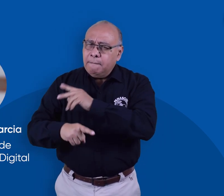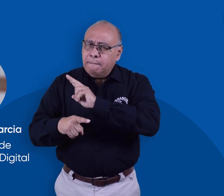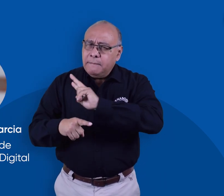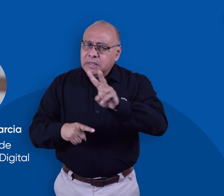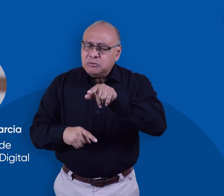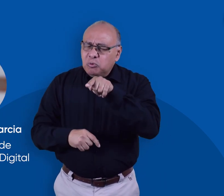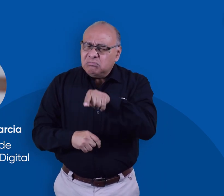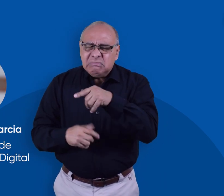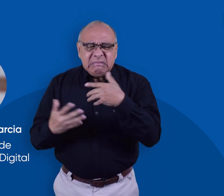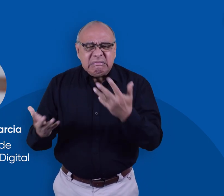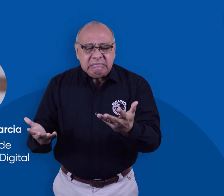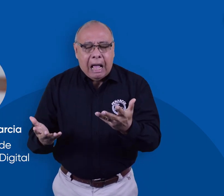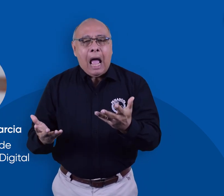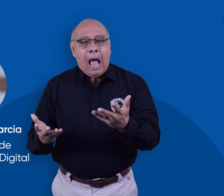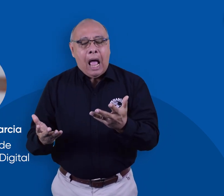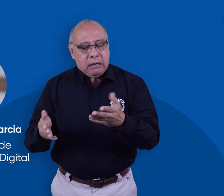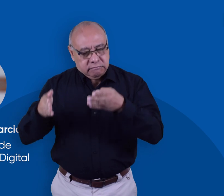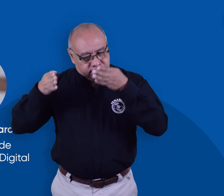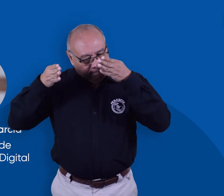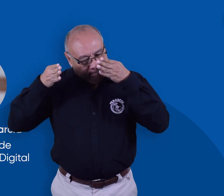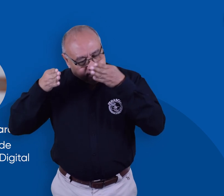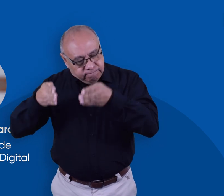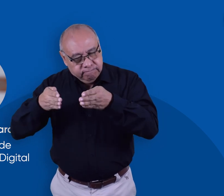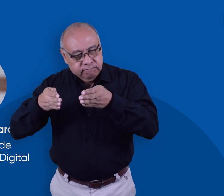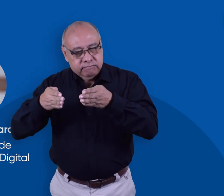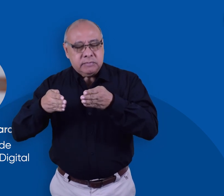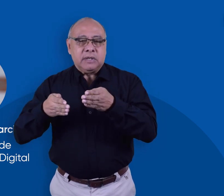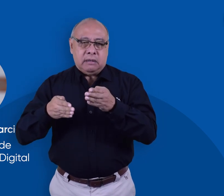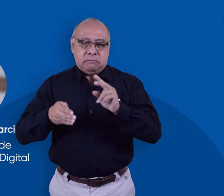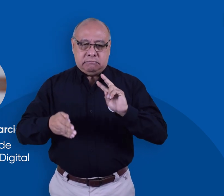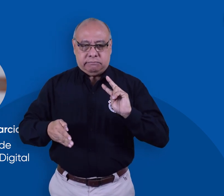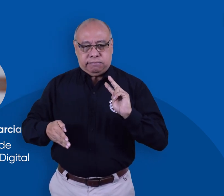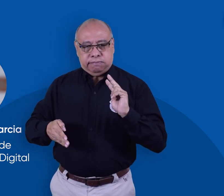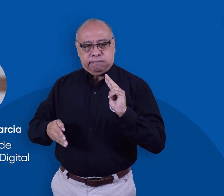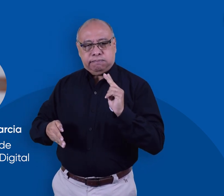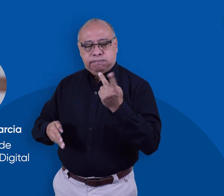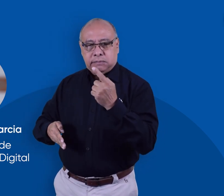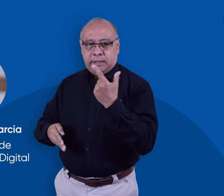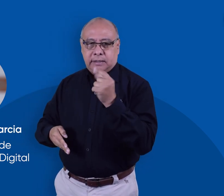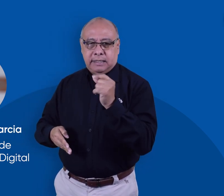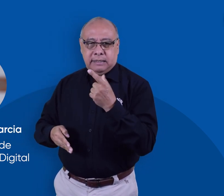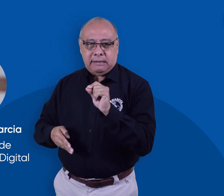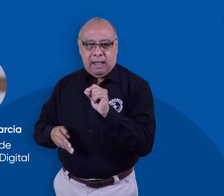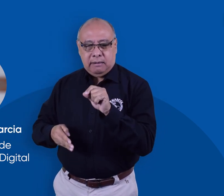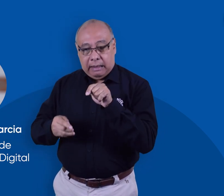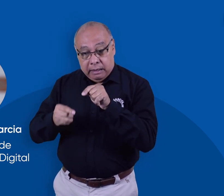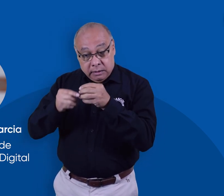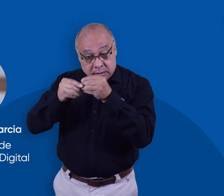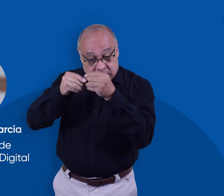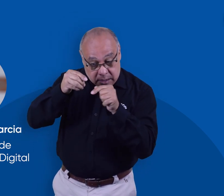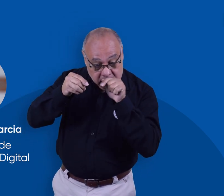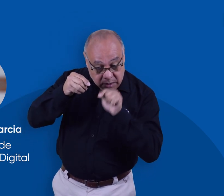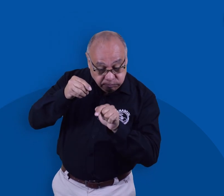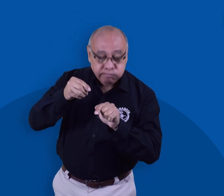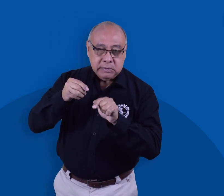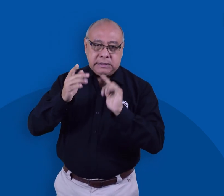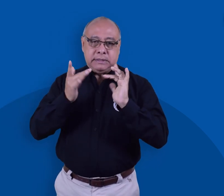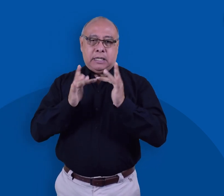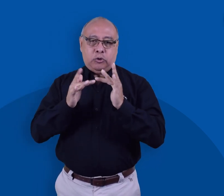de Transformación Digital perteneciente al Ministerio TIC. Desde este viceministerio se tiene a cargo el tema del